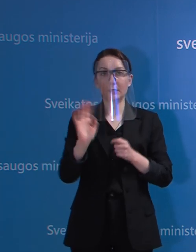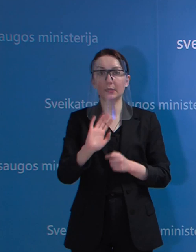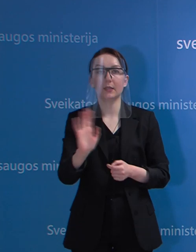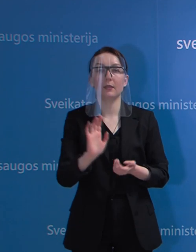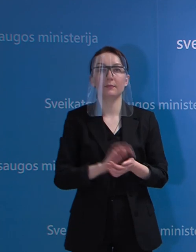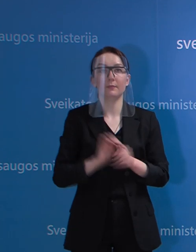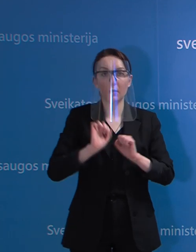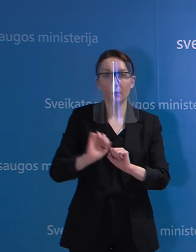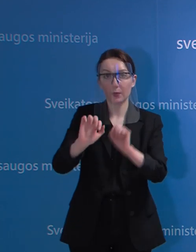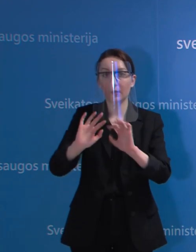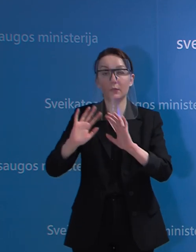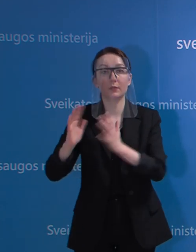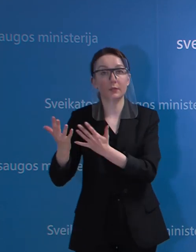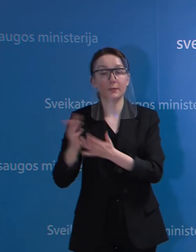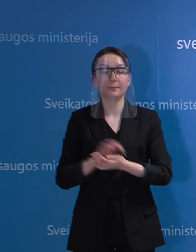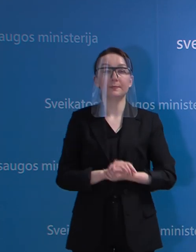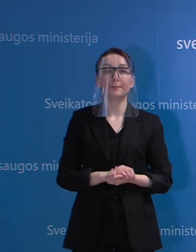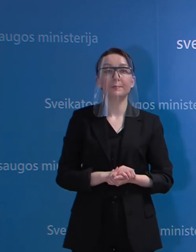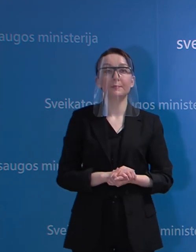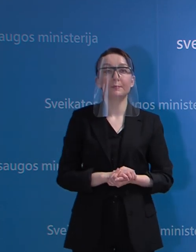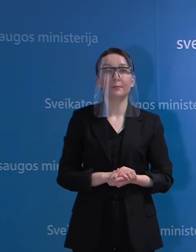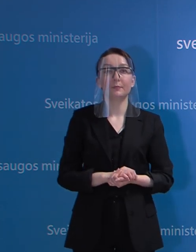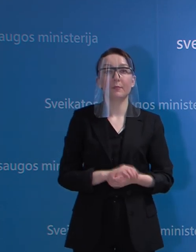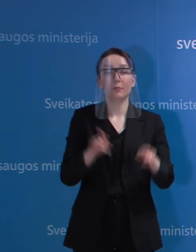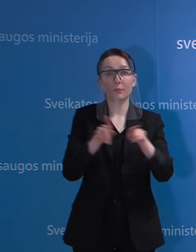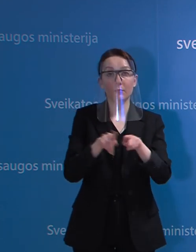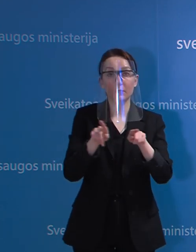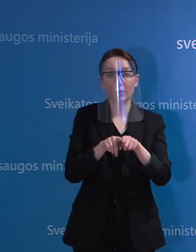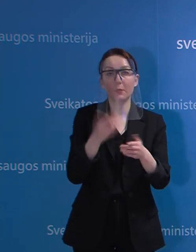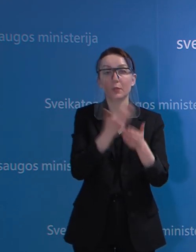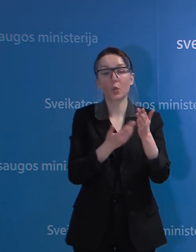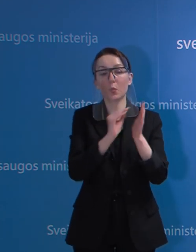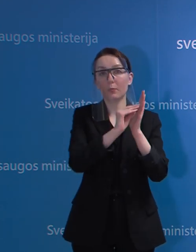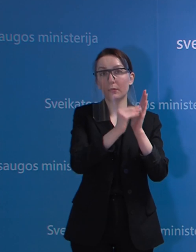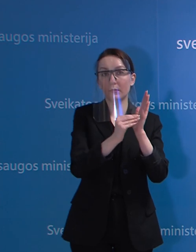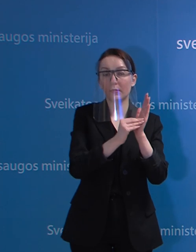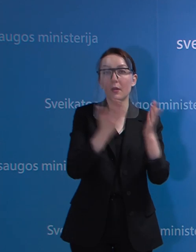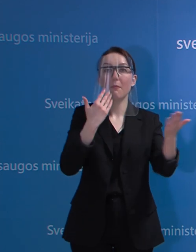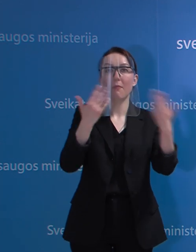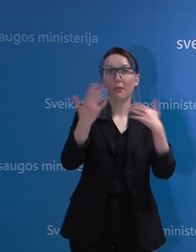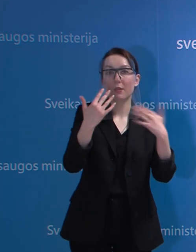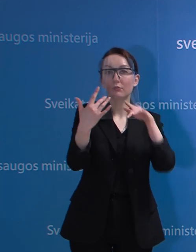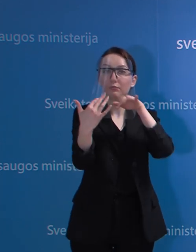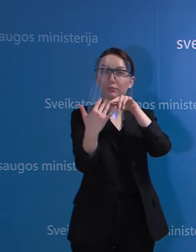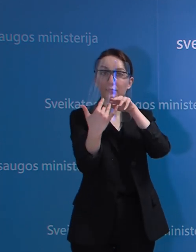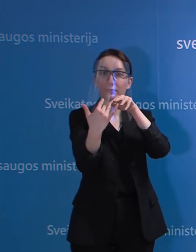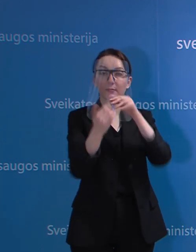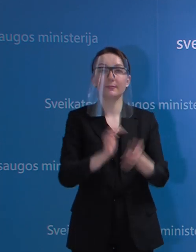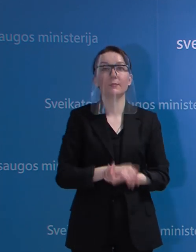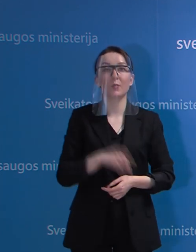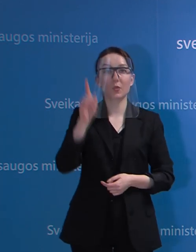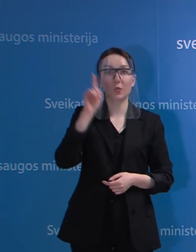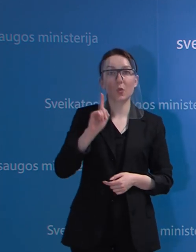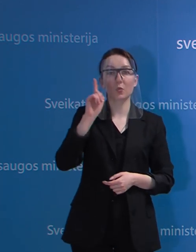apsaugą ir jų galimybę užsikrėsti. Taip pat yra rekomenduojama bendraujant su aptarnaujamais gyventojais